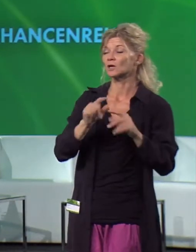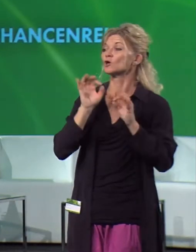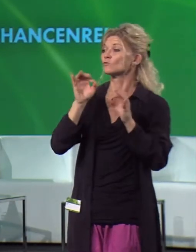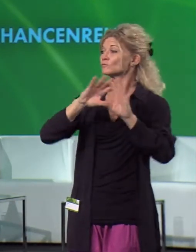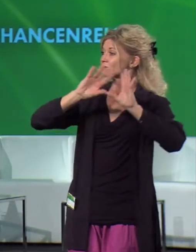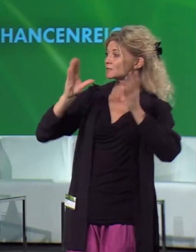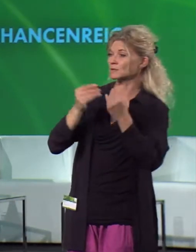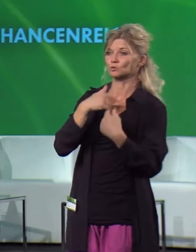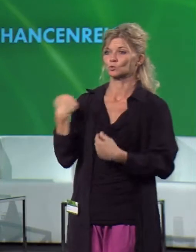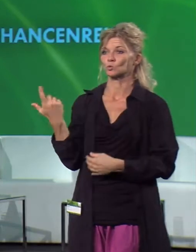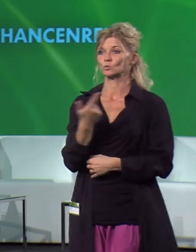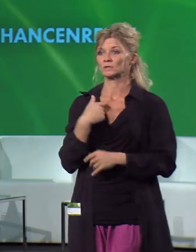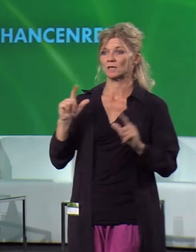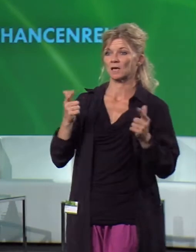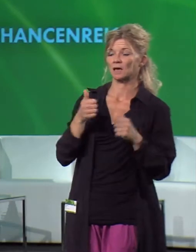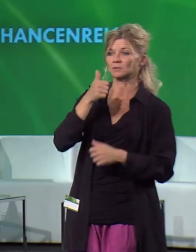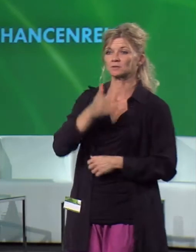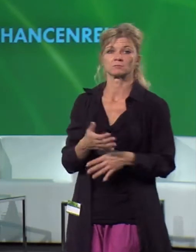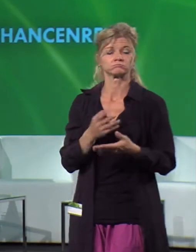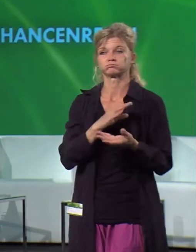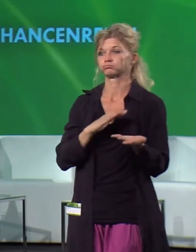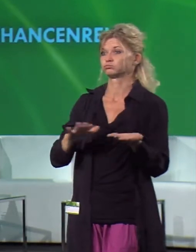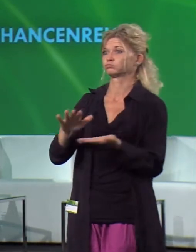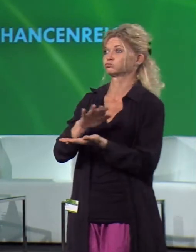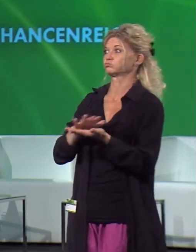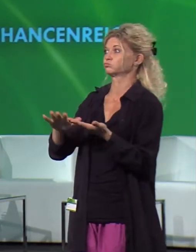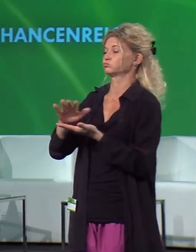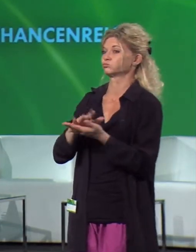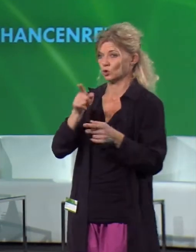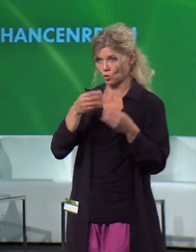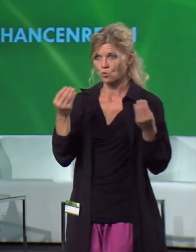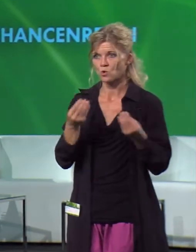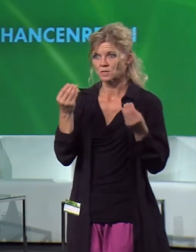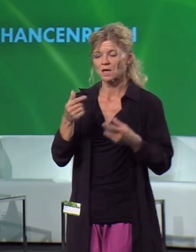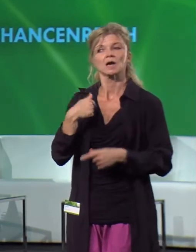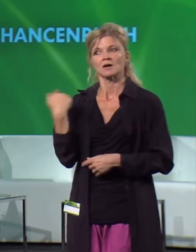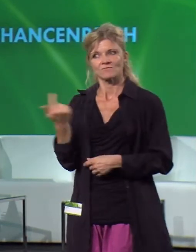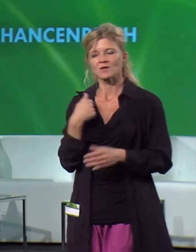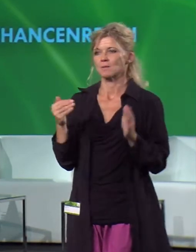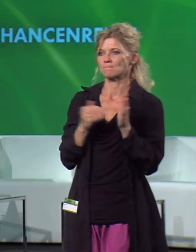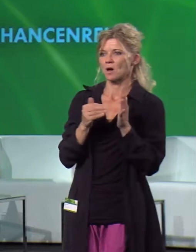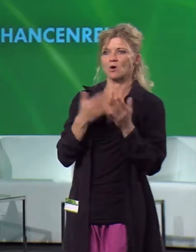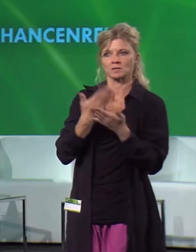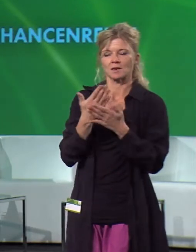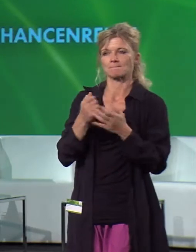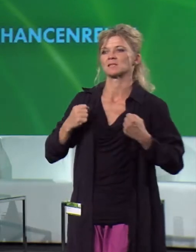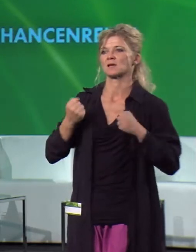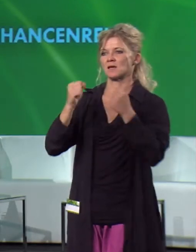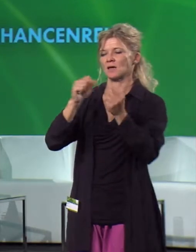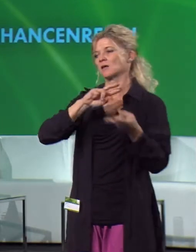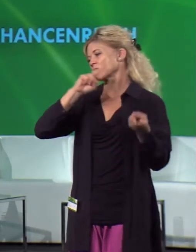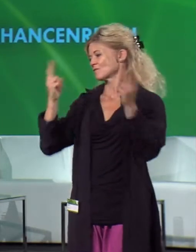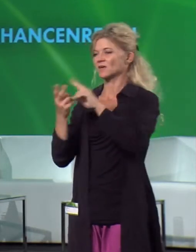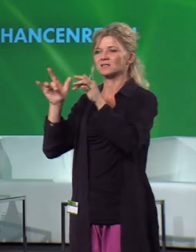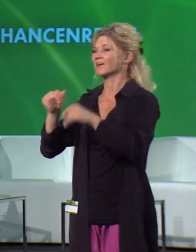kennen und auch für sich gesehen wiederum ein ausreichender Grund, den Energiewechsel herbeizuführen, ein Grund, der über das Klimaproblem